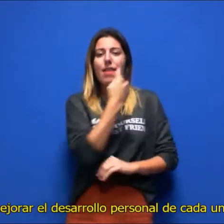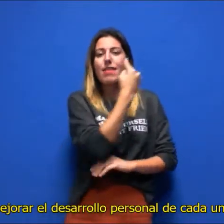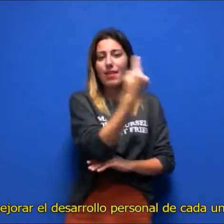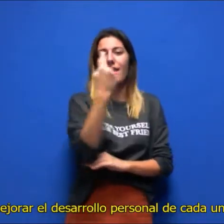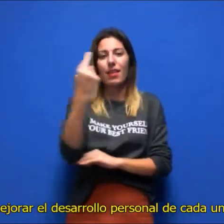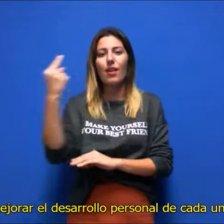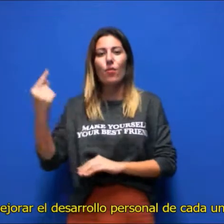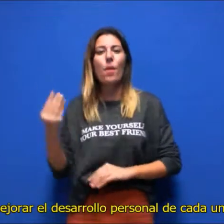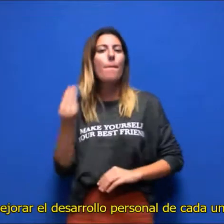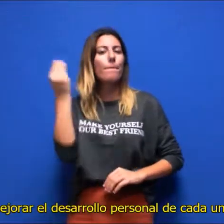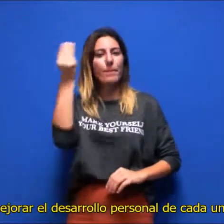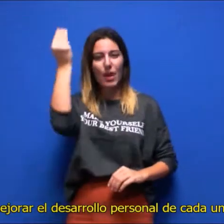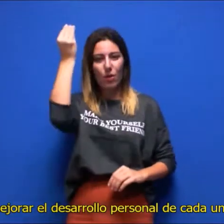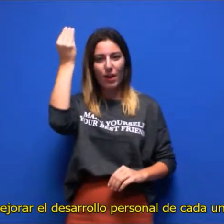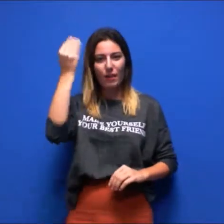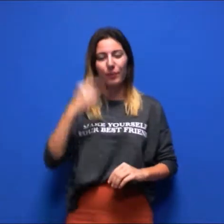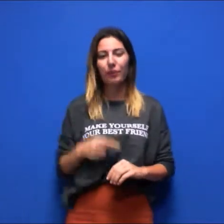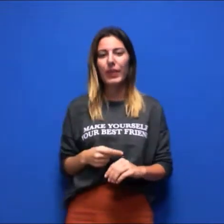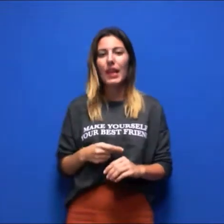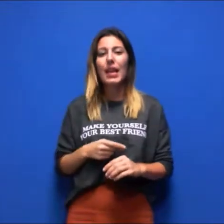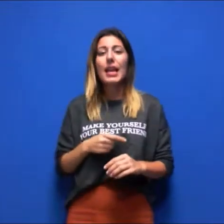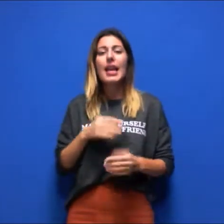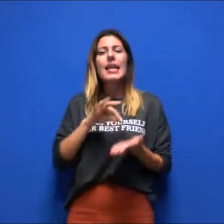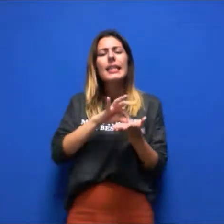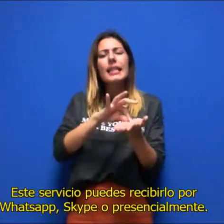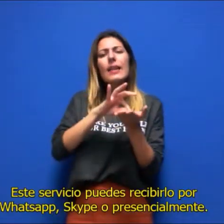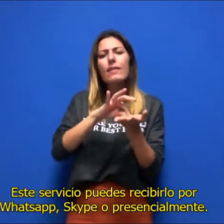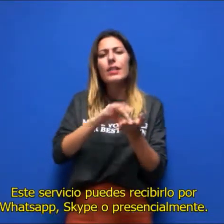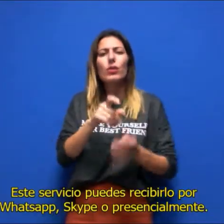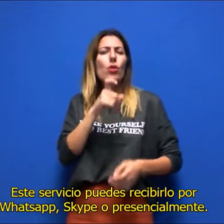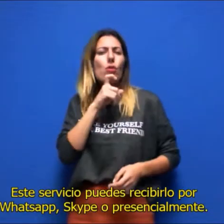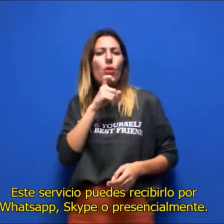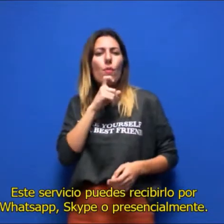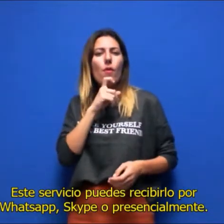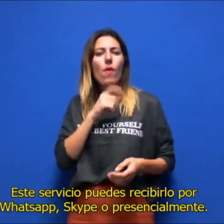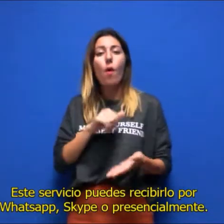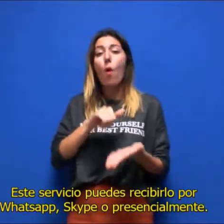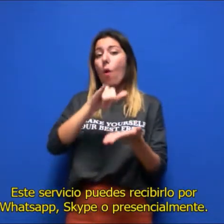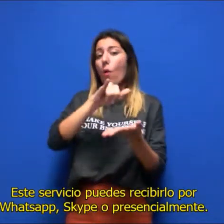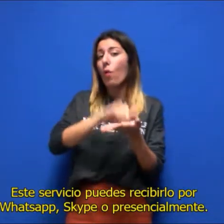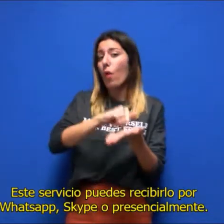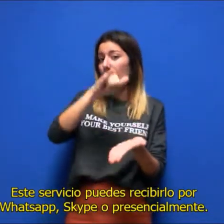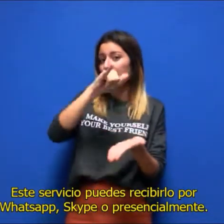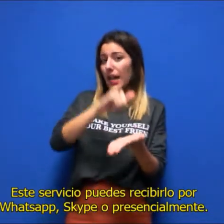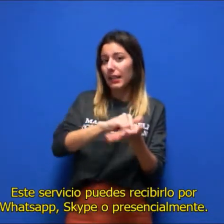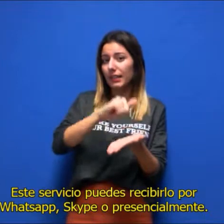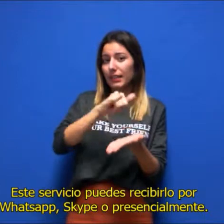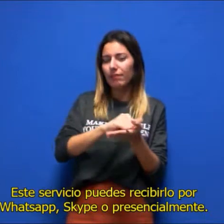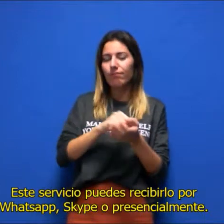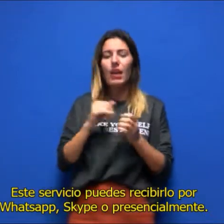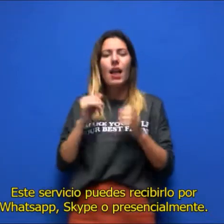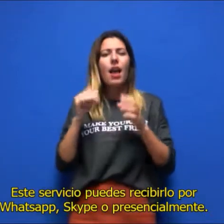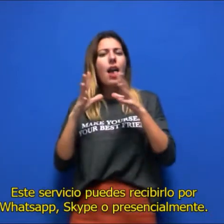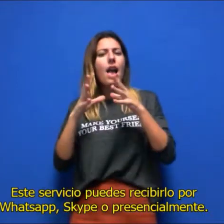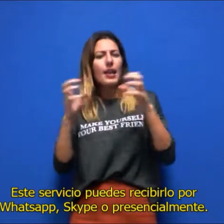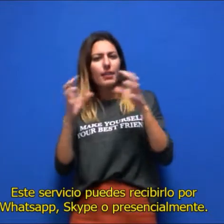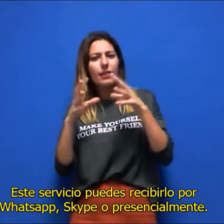cada uno y una. Este servicio puedes recibirlo por WhatsApp, Skype o